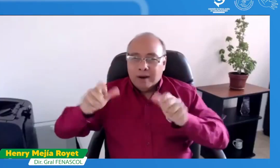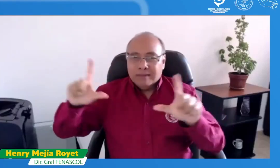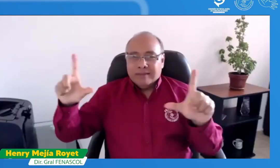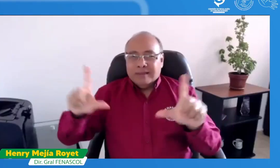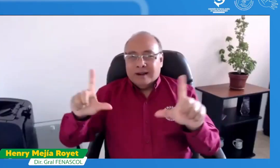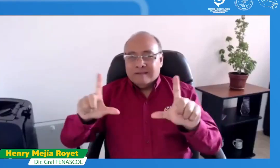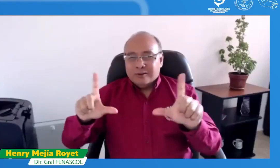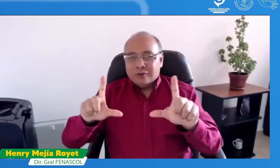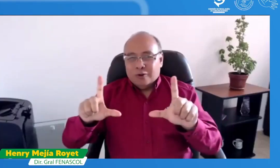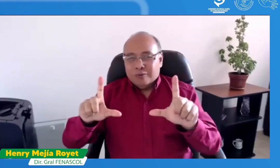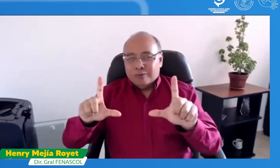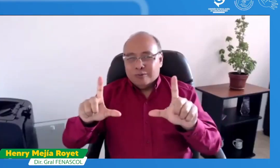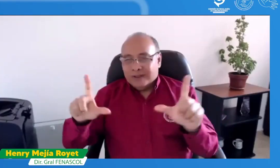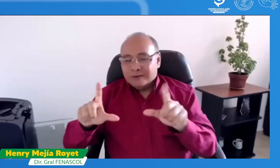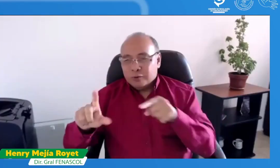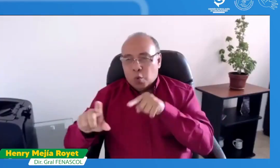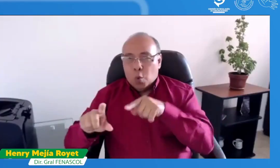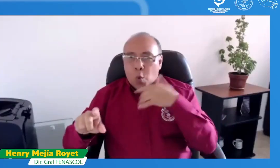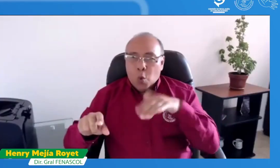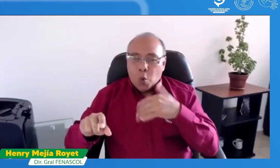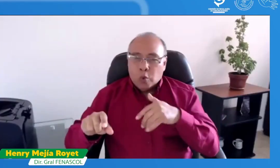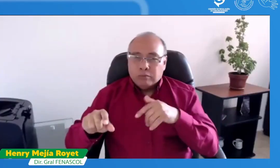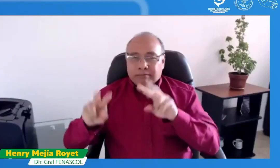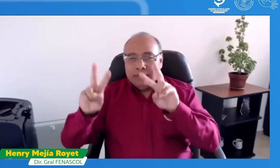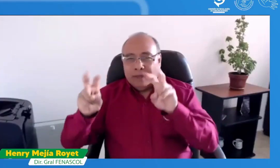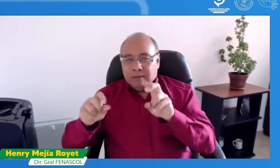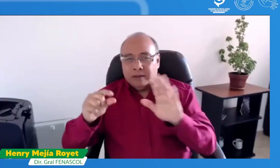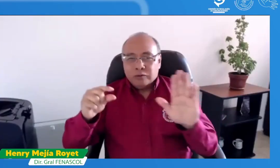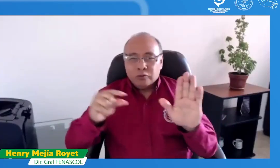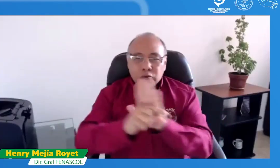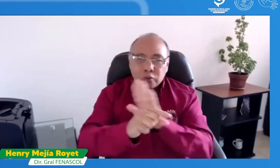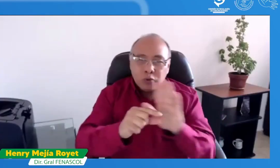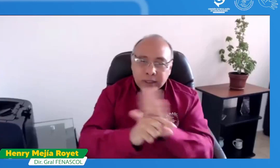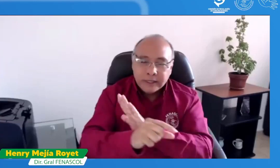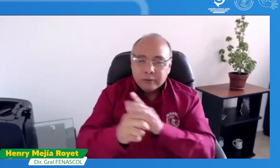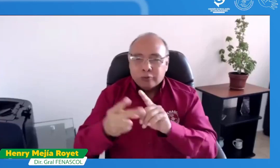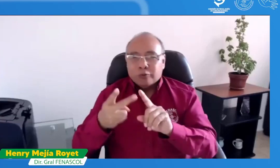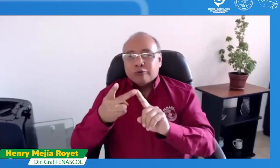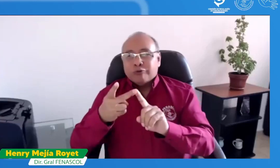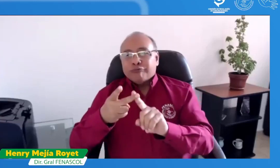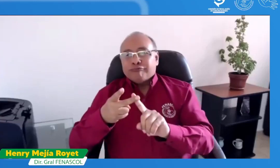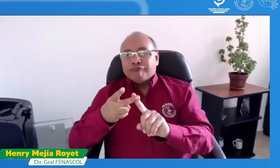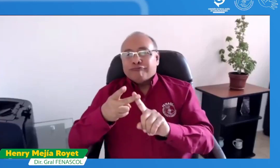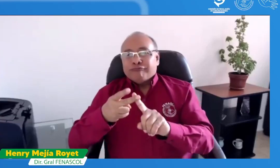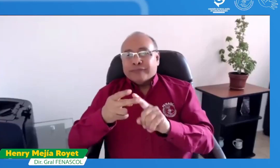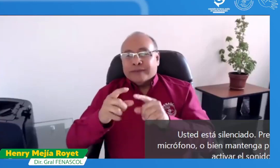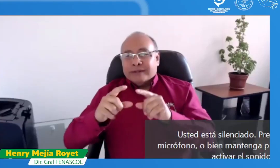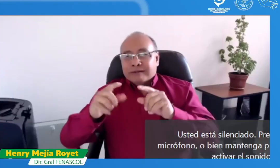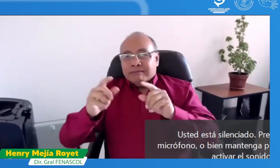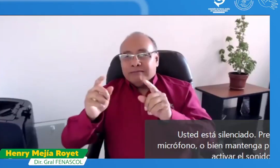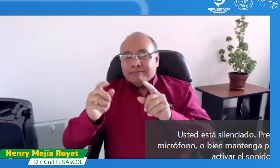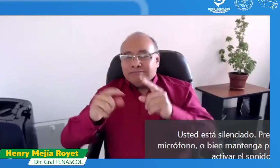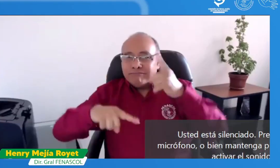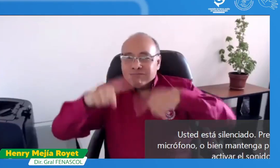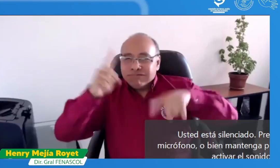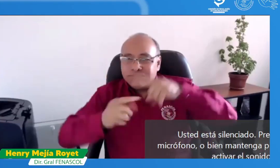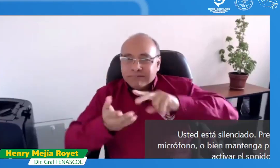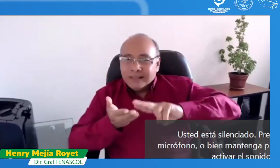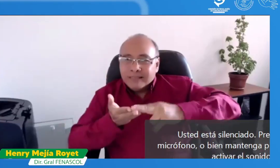entrevistas o más bien encuestas relacionadas a la percepción de los sistemas de acceso a la